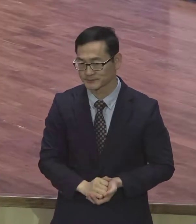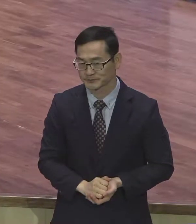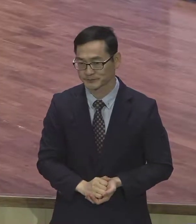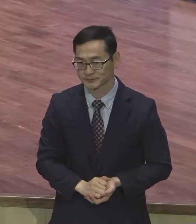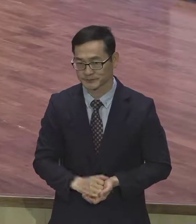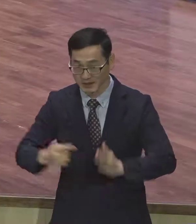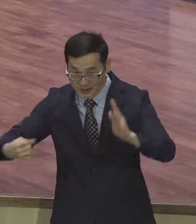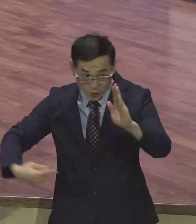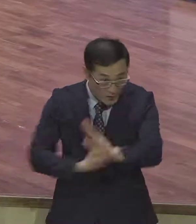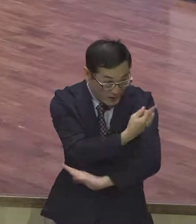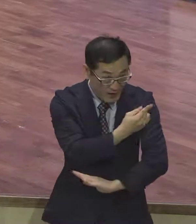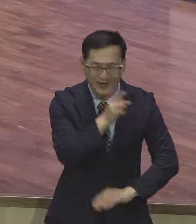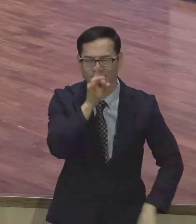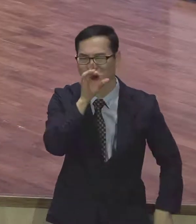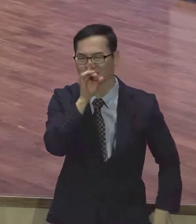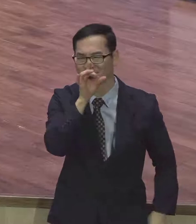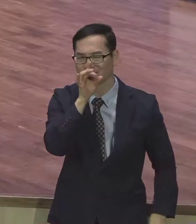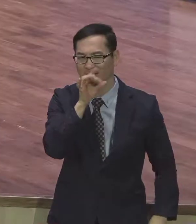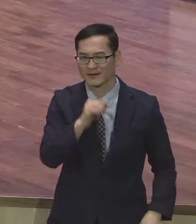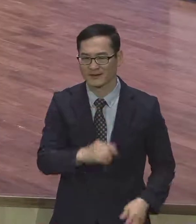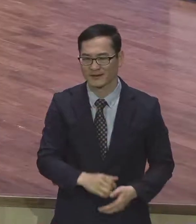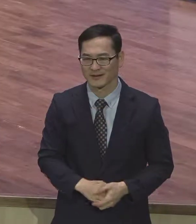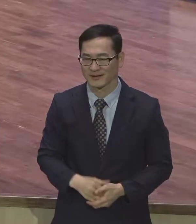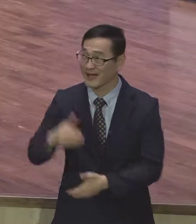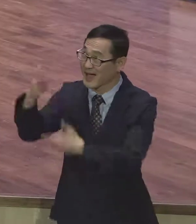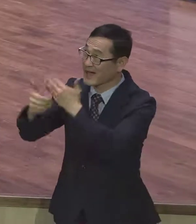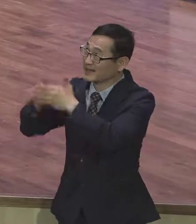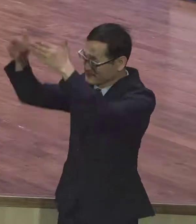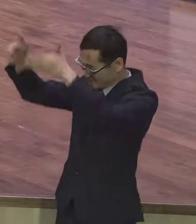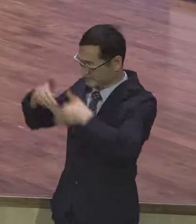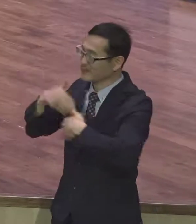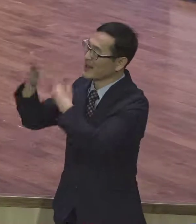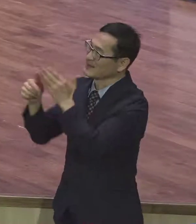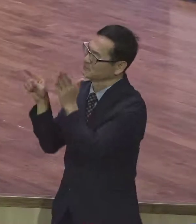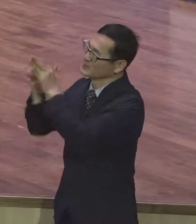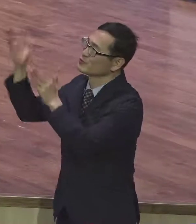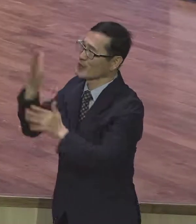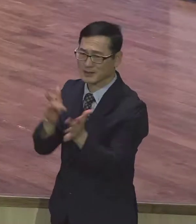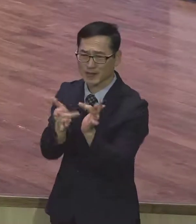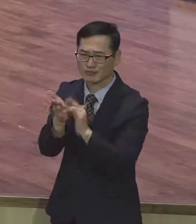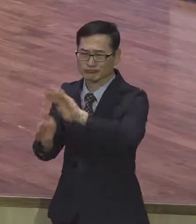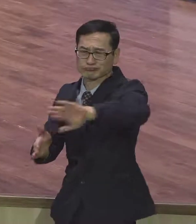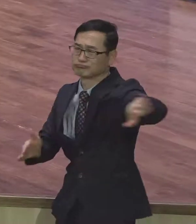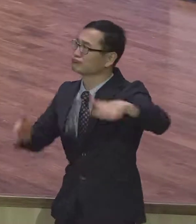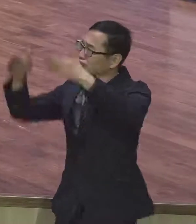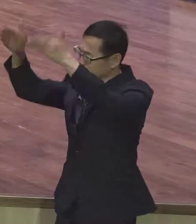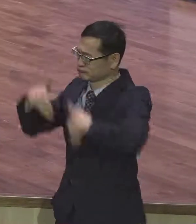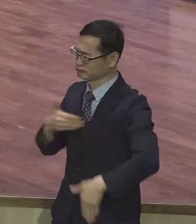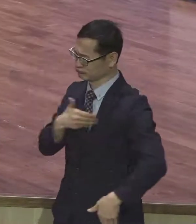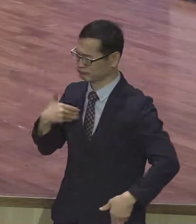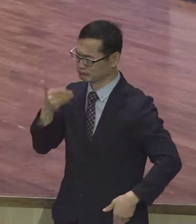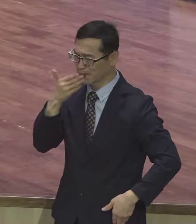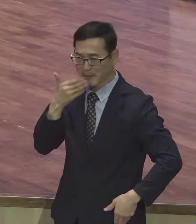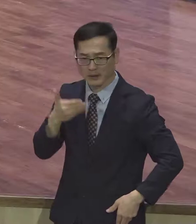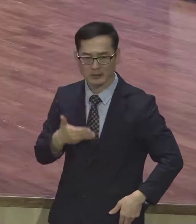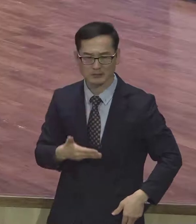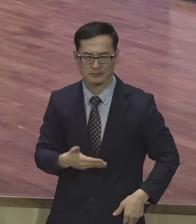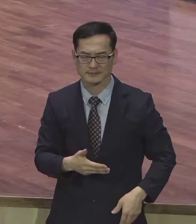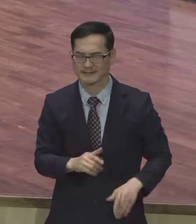뭐 다른 거 하나는 하나님인데 예수는 필요 없다. 그 사람은 하나님과의 바른 관계가 몰라서 그래요. 예수, 그리스도를